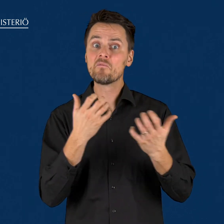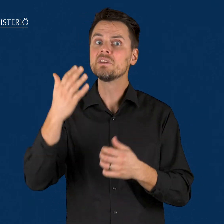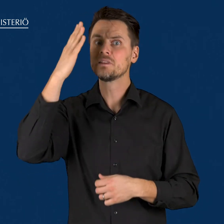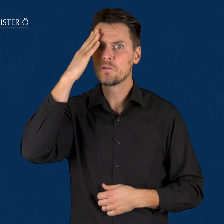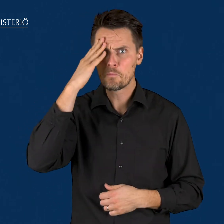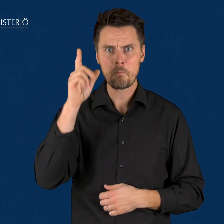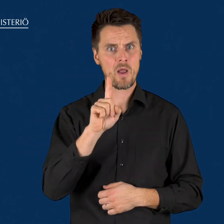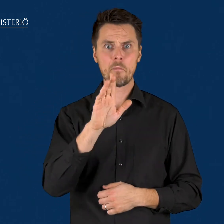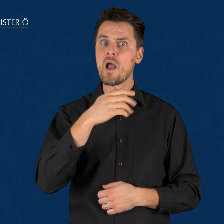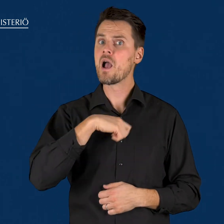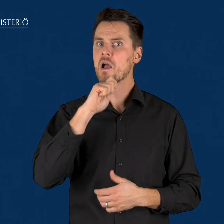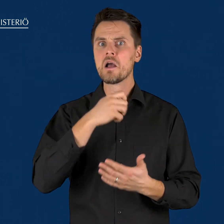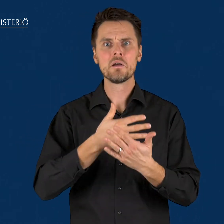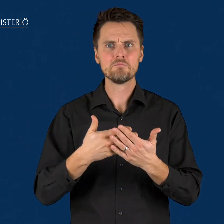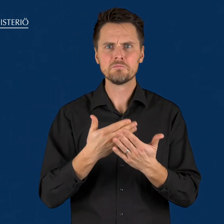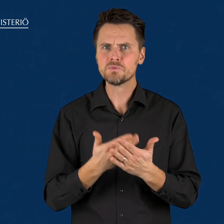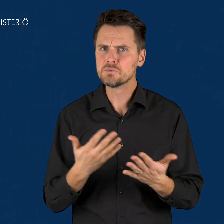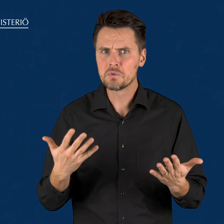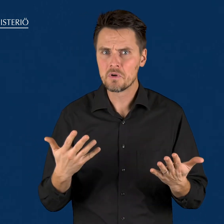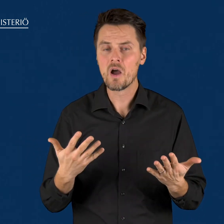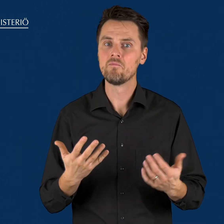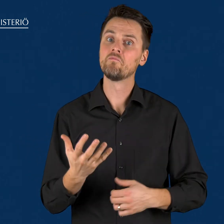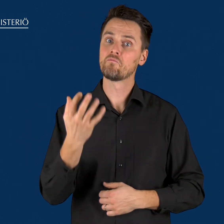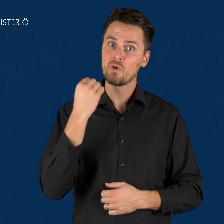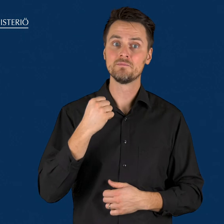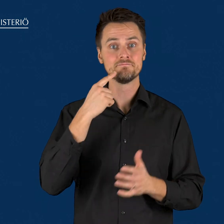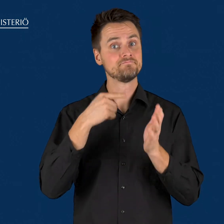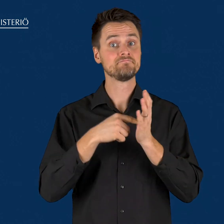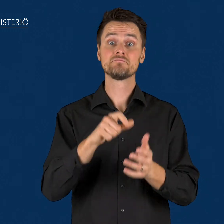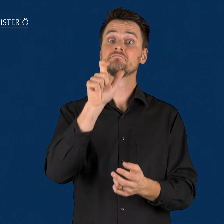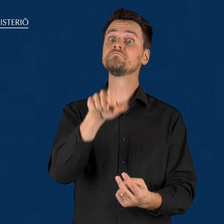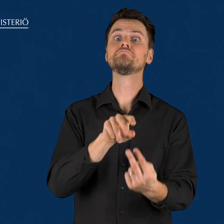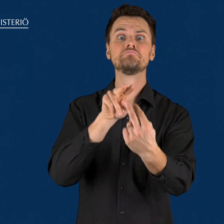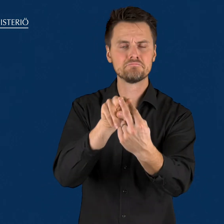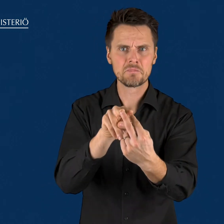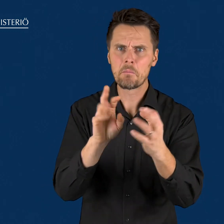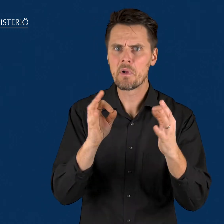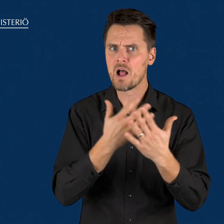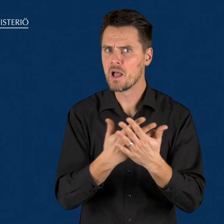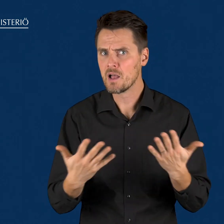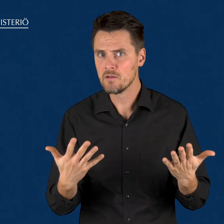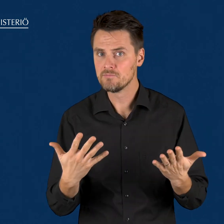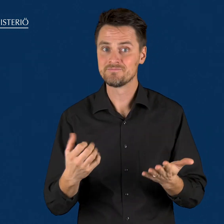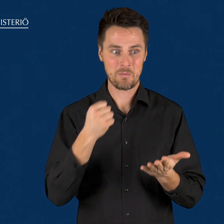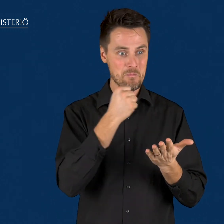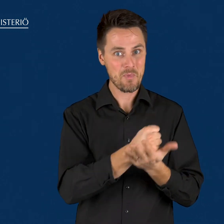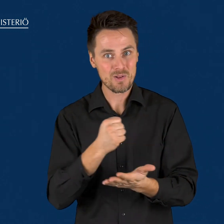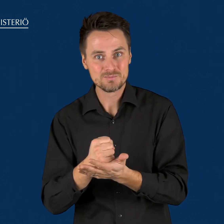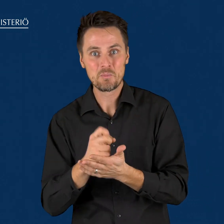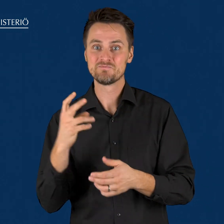Viranomainen tarvitsee tämän tiedon, jotta voi esimerkiksi olla yhteydessä henkilöön ja lähettää